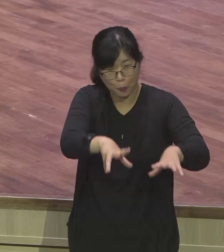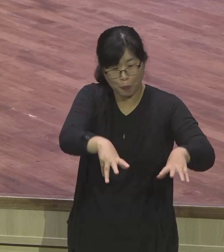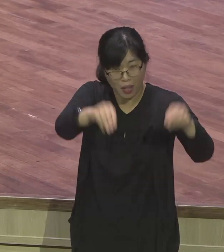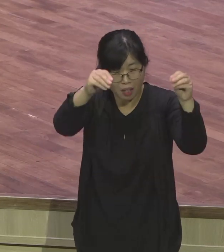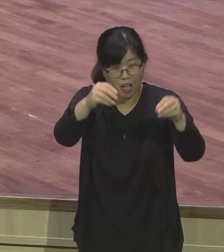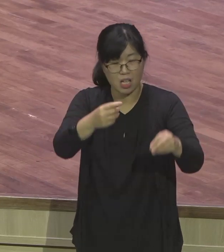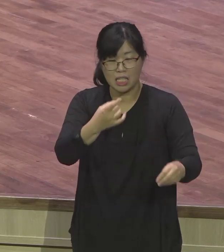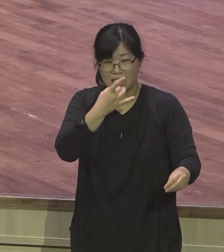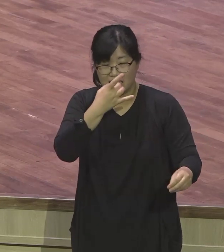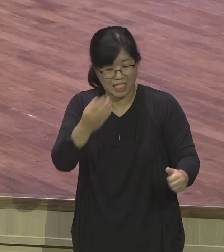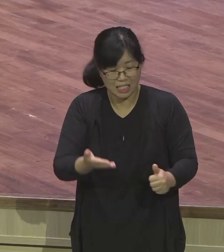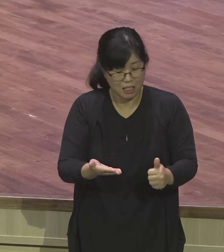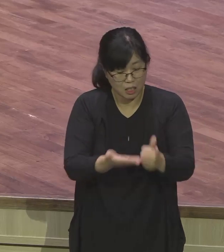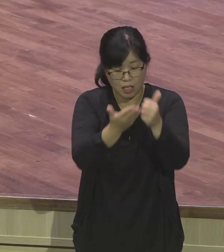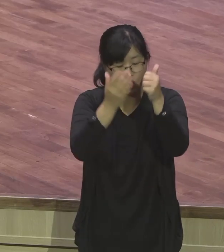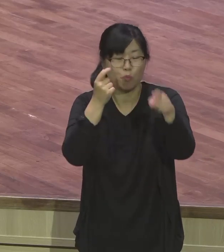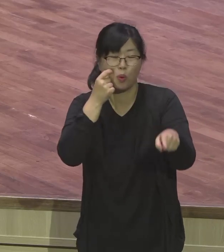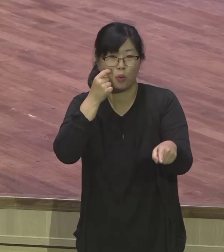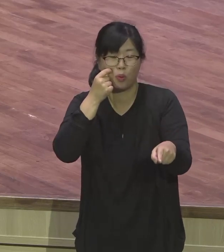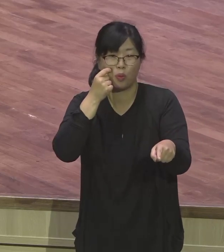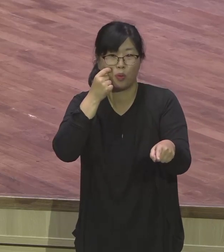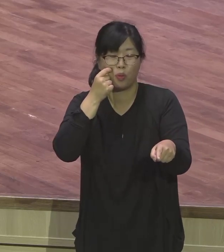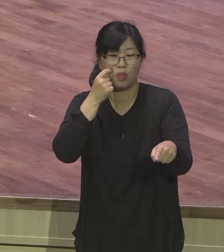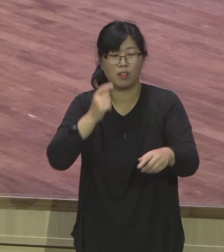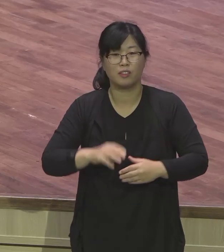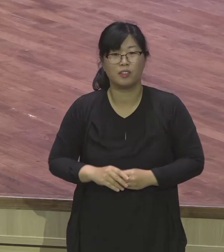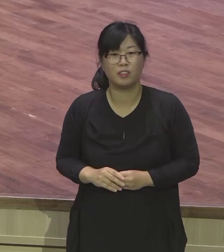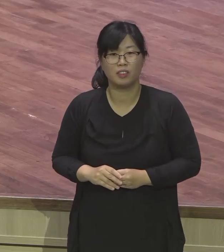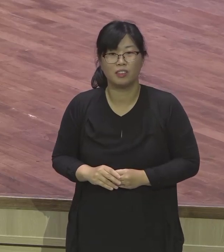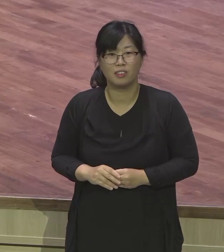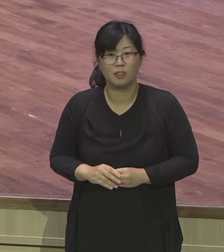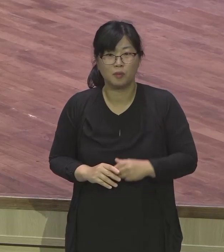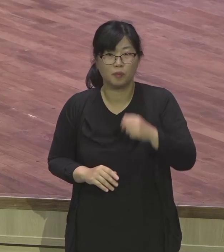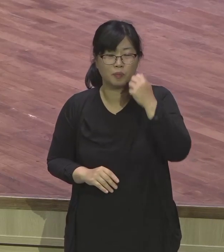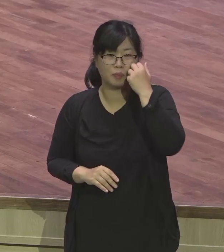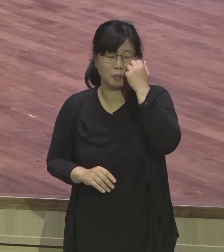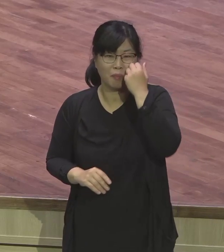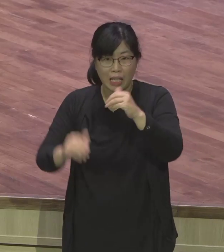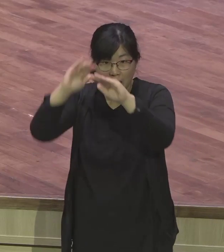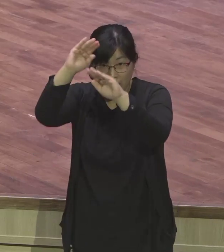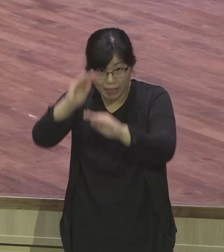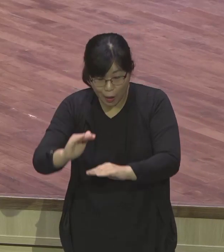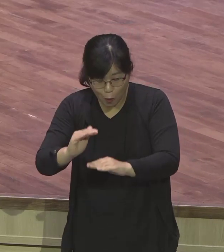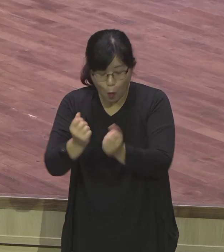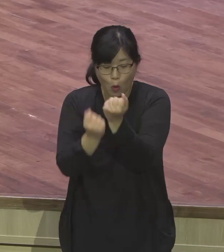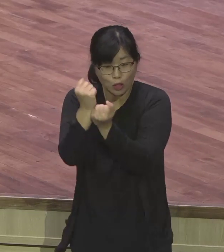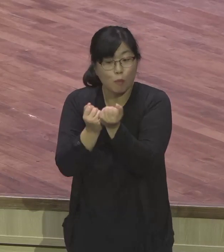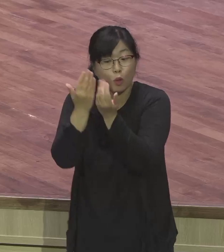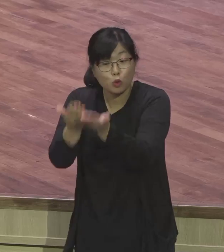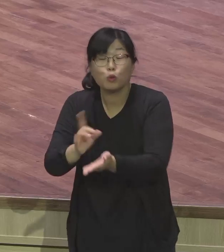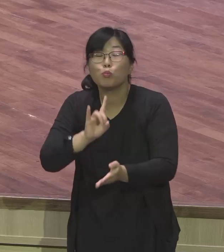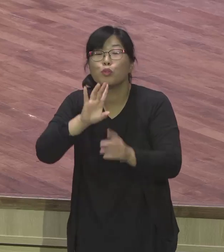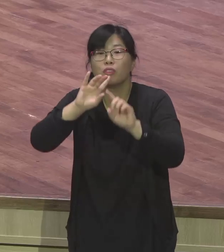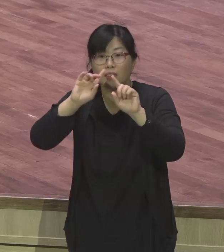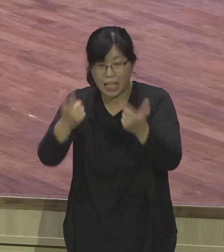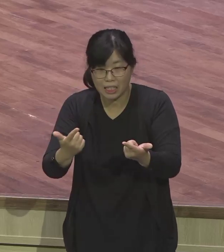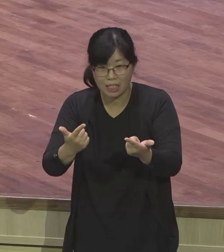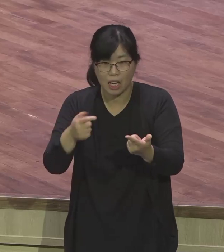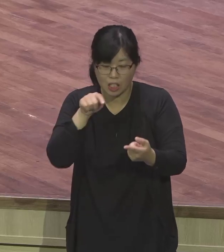설명했으면서 전략을 다 이야기했어요. 명철이 있는 지혜로운 자들을 택해가지고 애굽을 다스리게